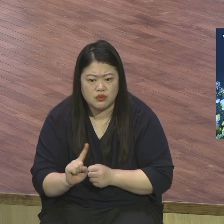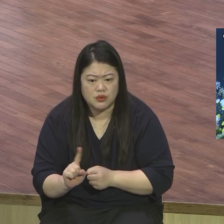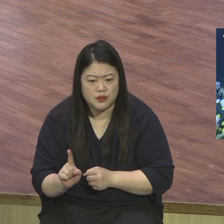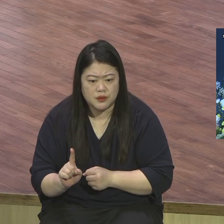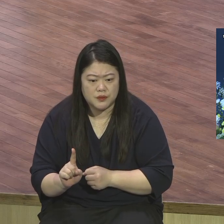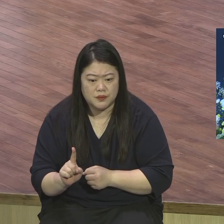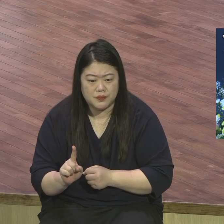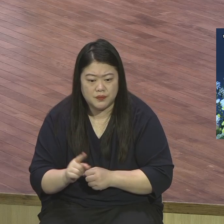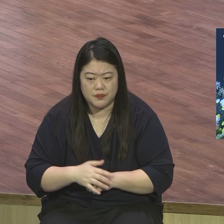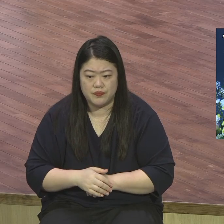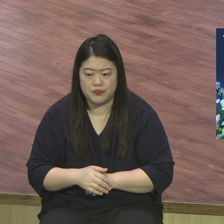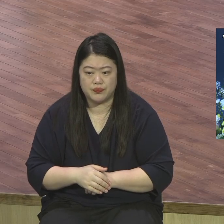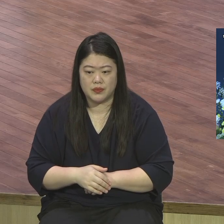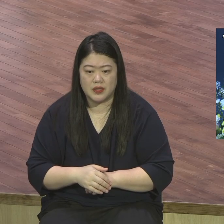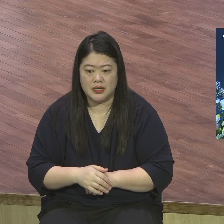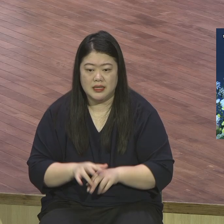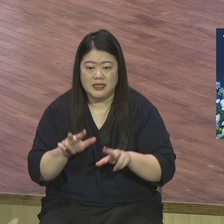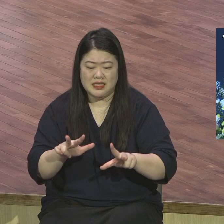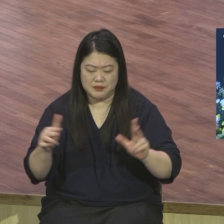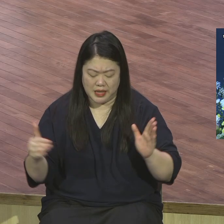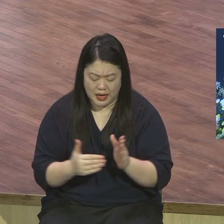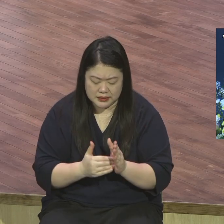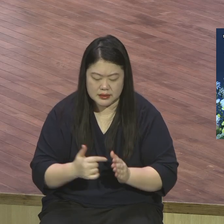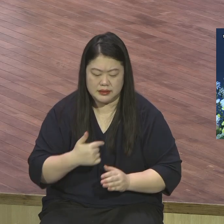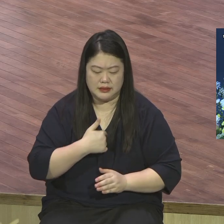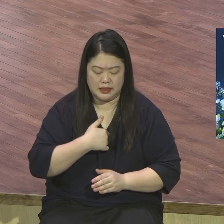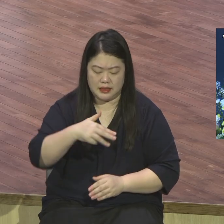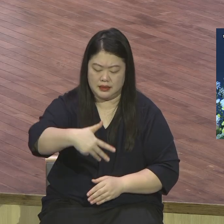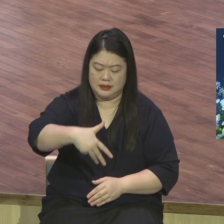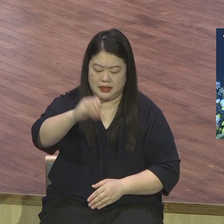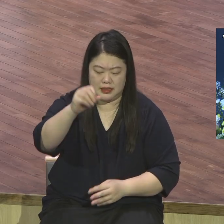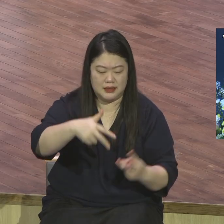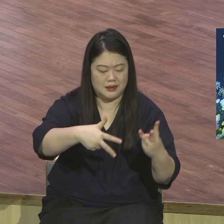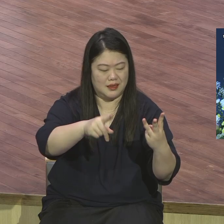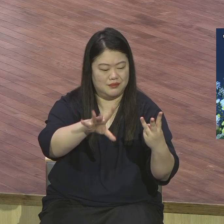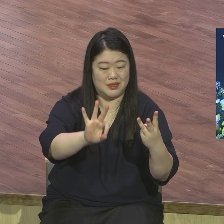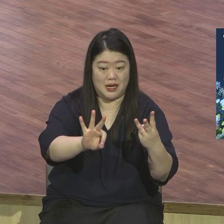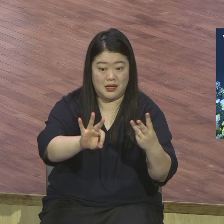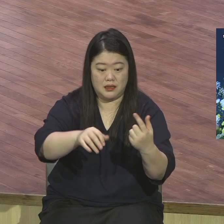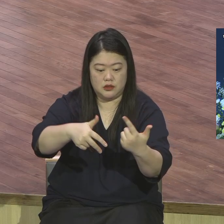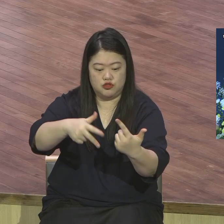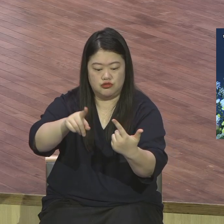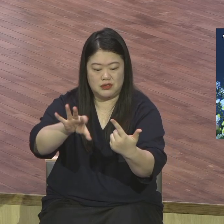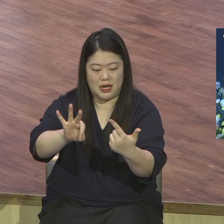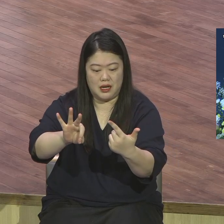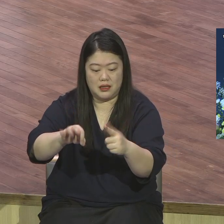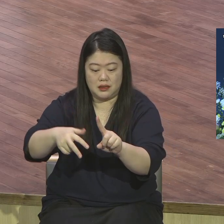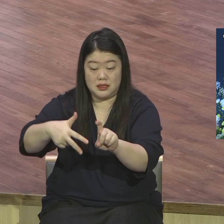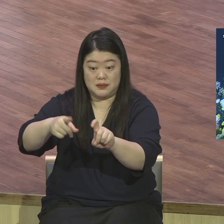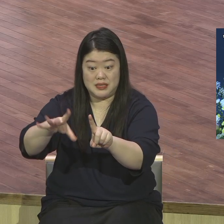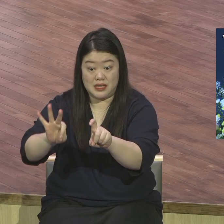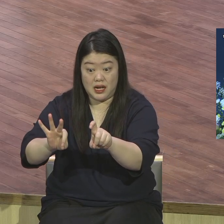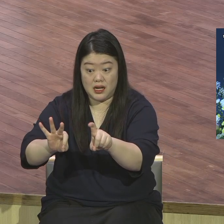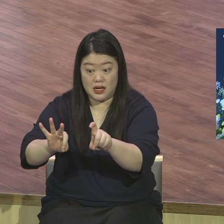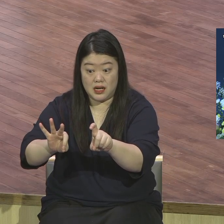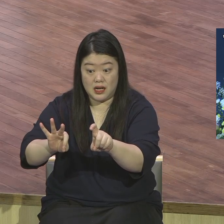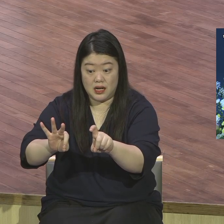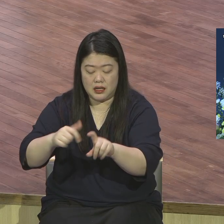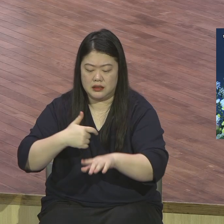3장의 자기 중심 나 중심 이게 각인되어 있어요 마단지 나 중심이야 이